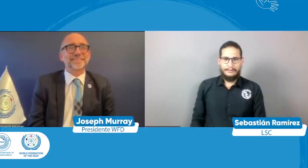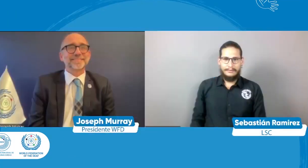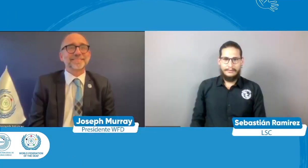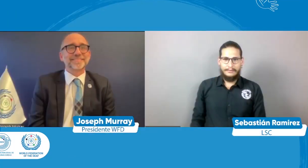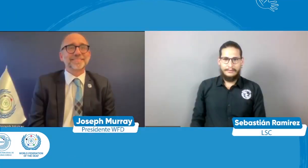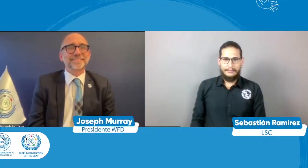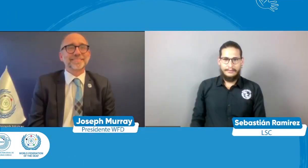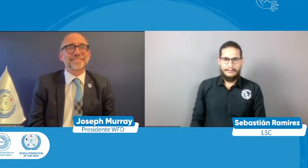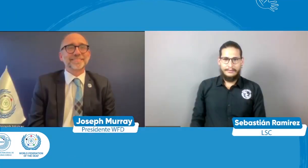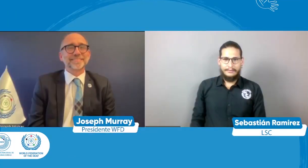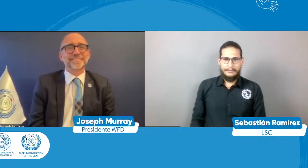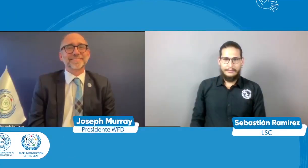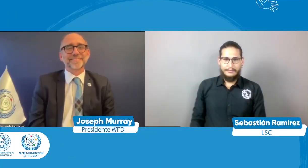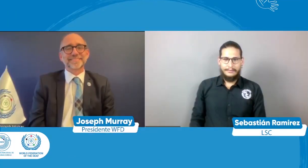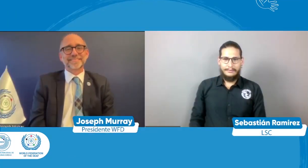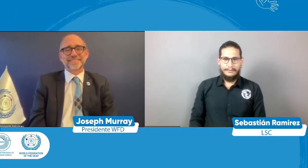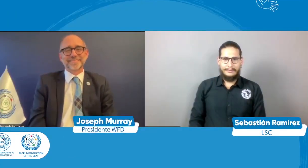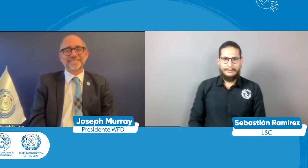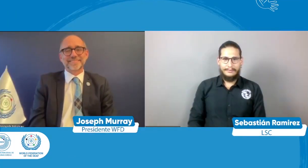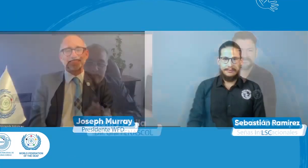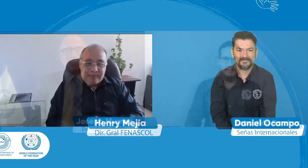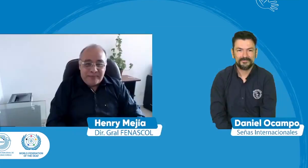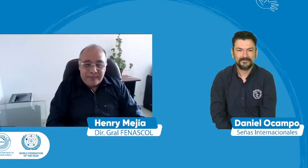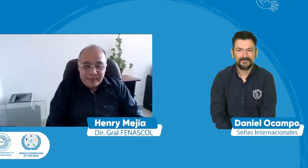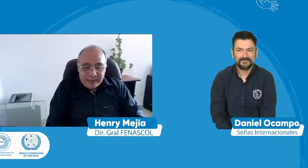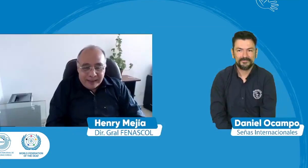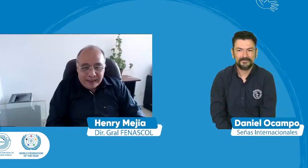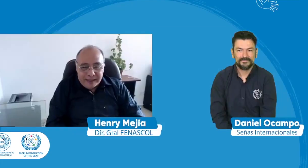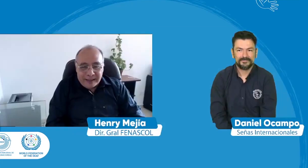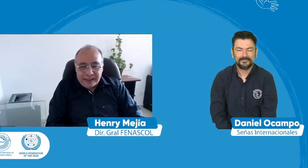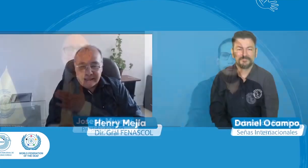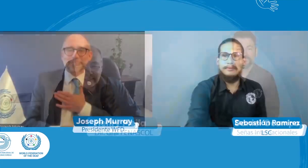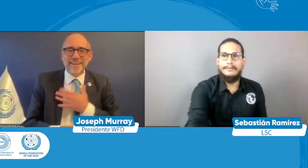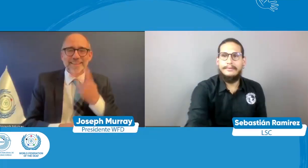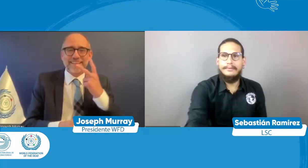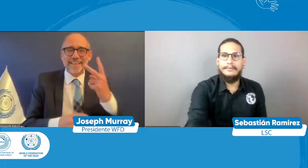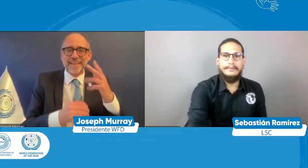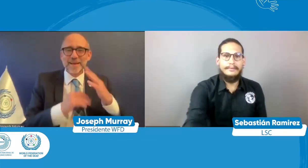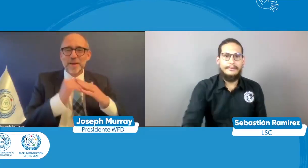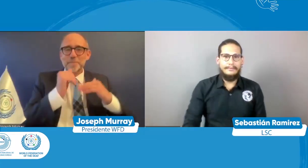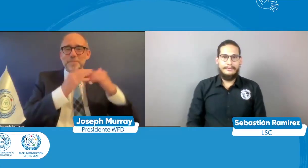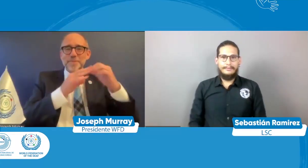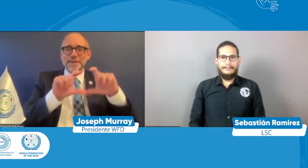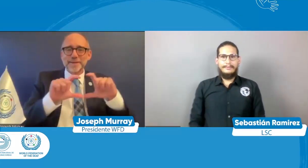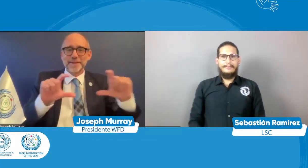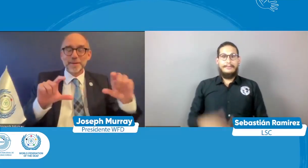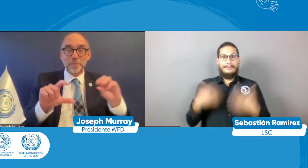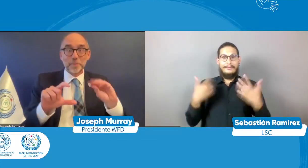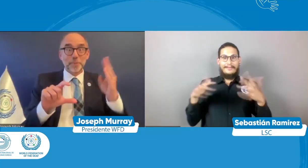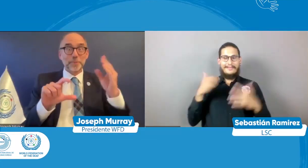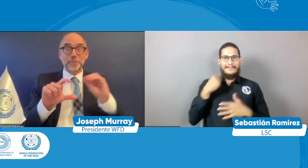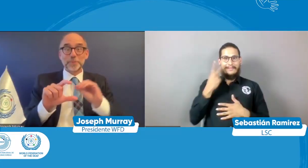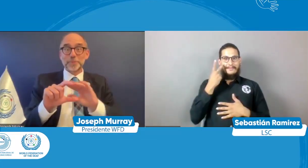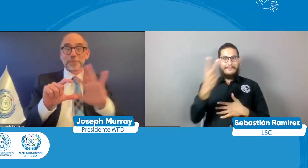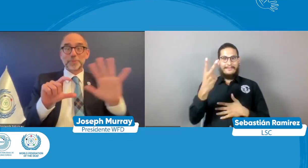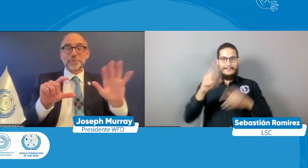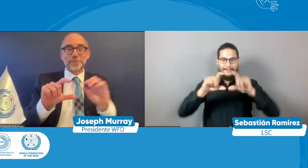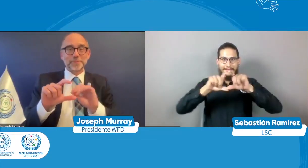claro la idea es que bueno en Colombia esas son las lenguas señas colombianas si continuamos con wow wow me llamó